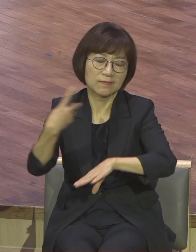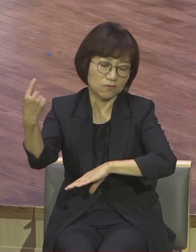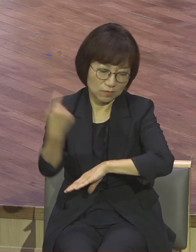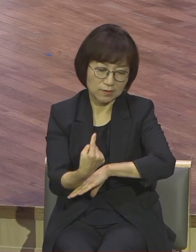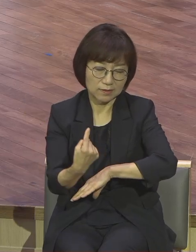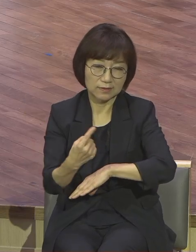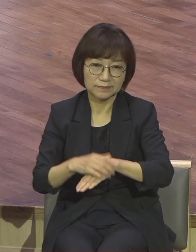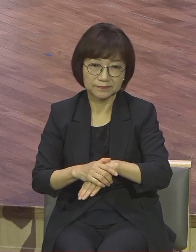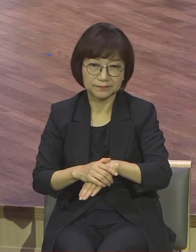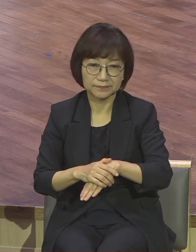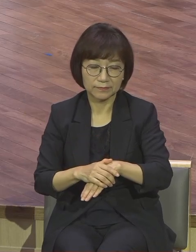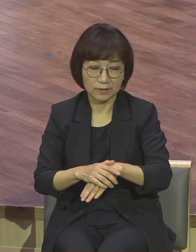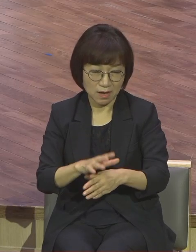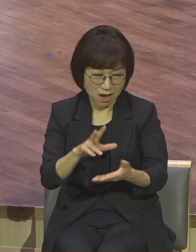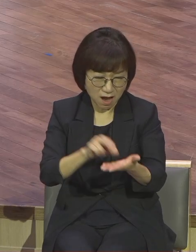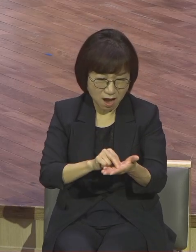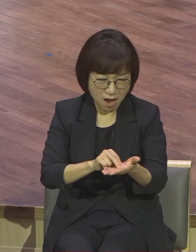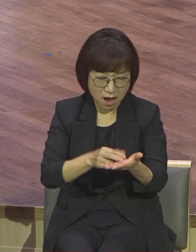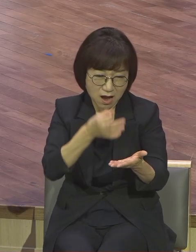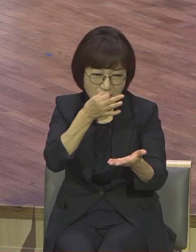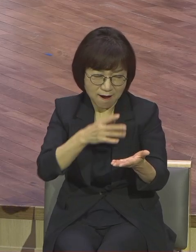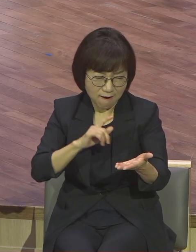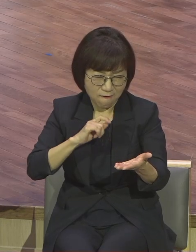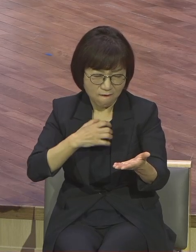그것을 도리어 합력해야 설 이루는 축복을 바꿔버려요